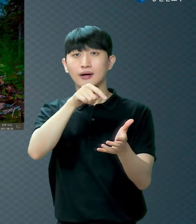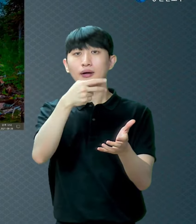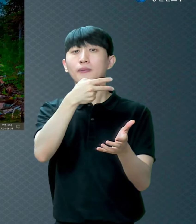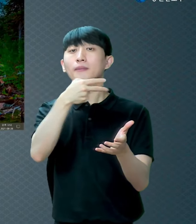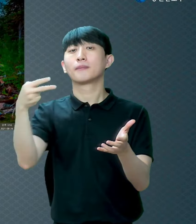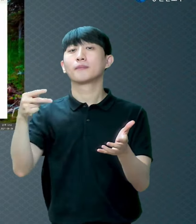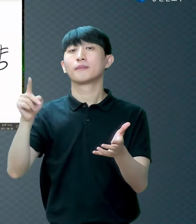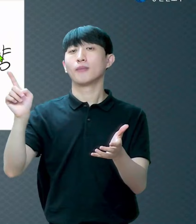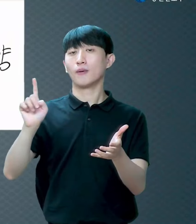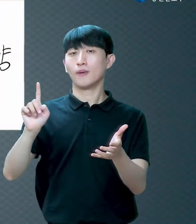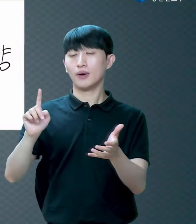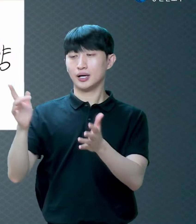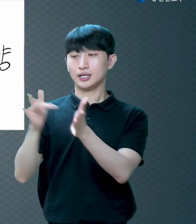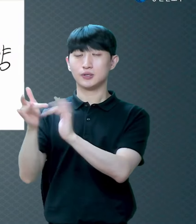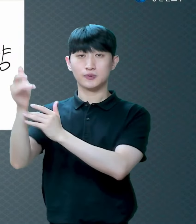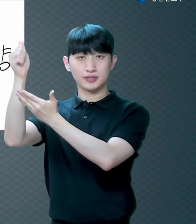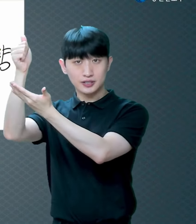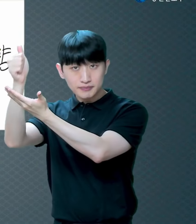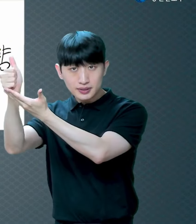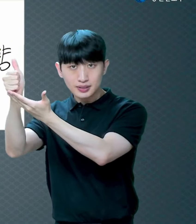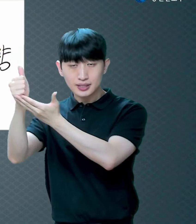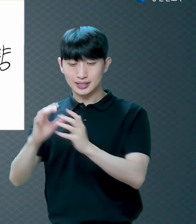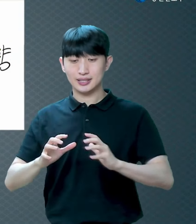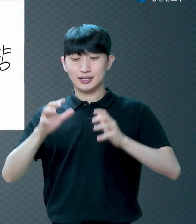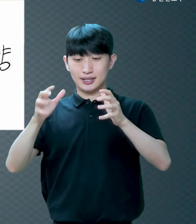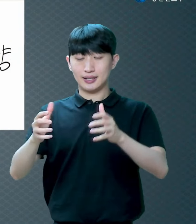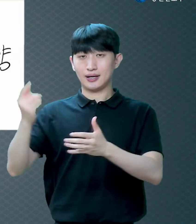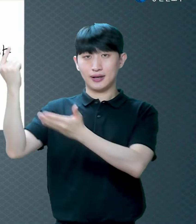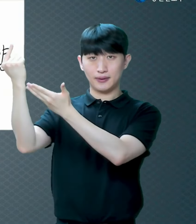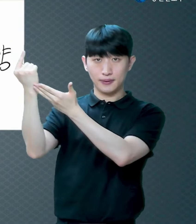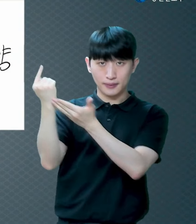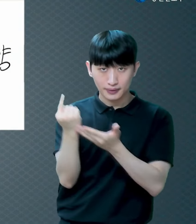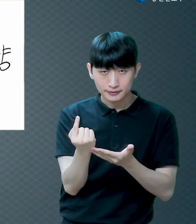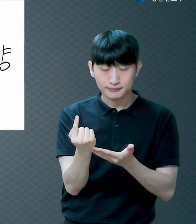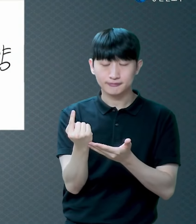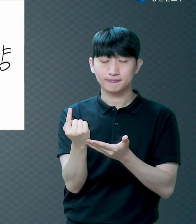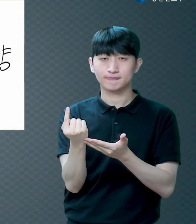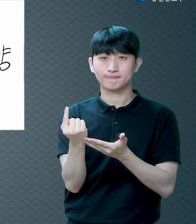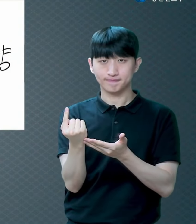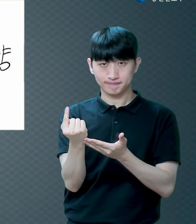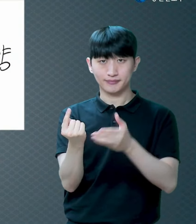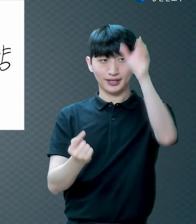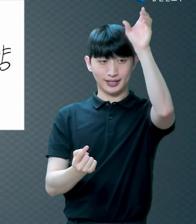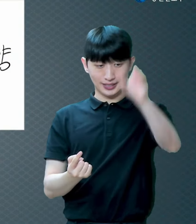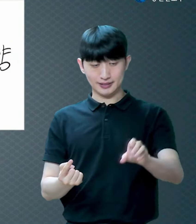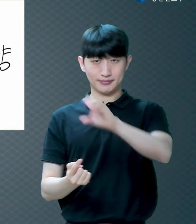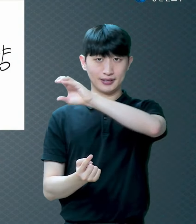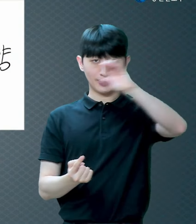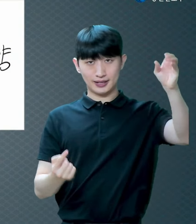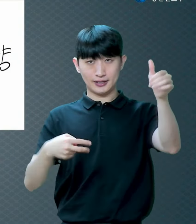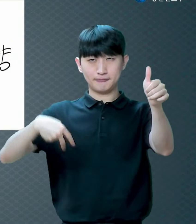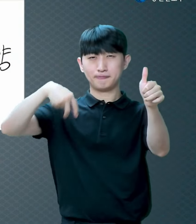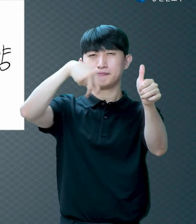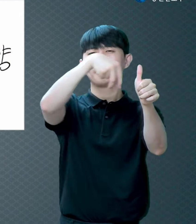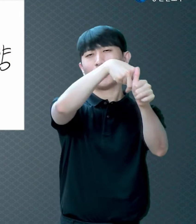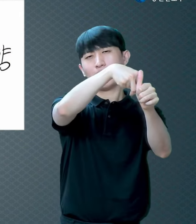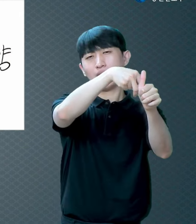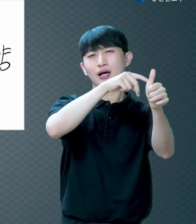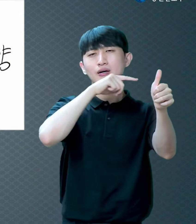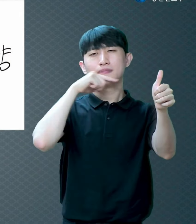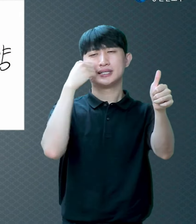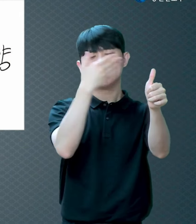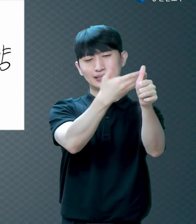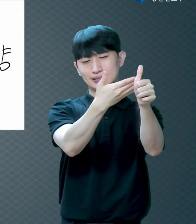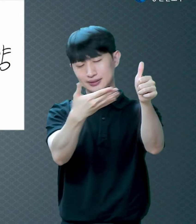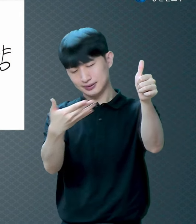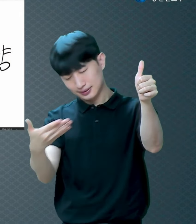예수님께서 이 땅에 오셔가지고 십자가에서 죽으시고 피를